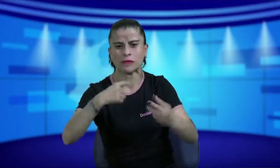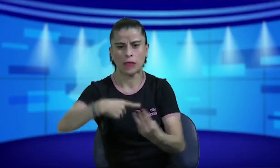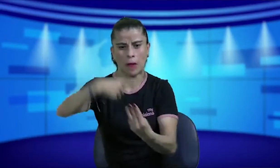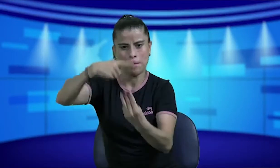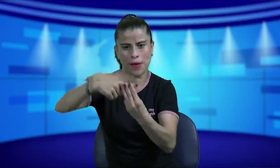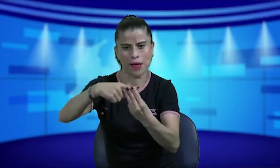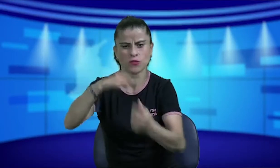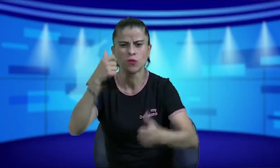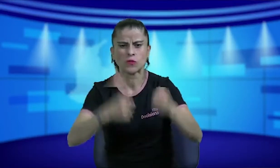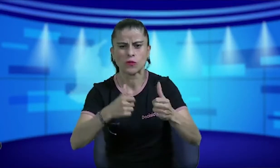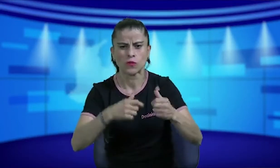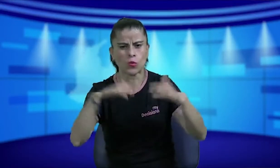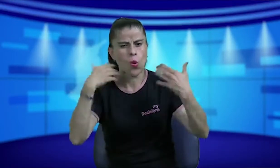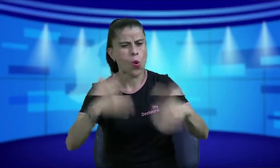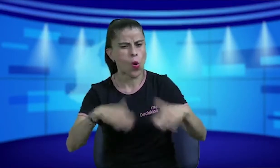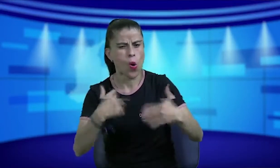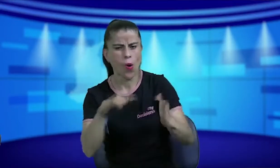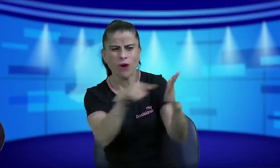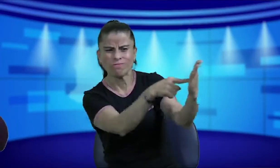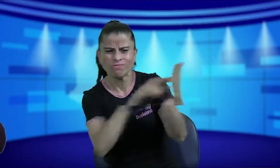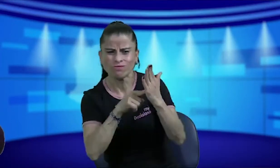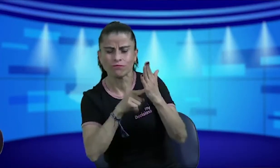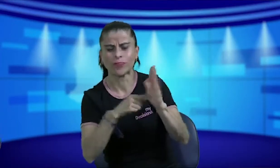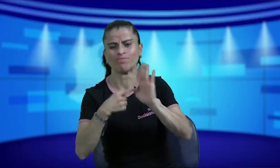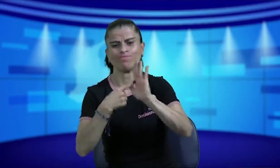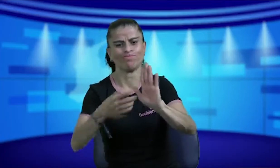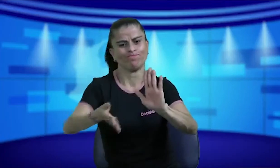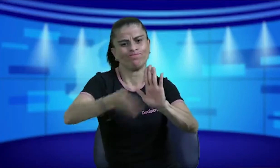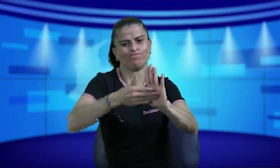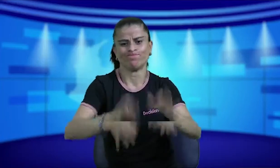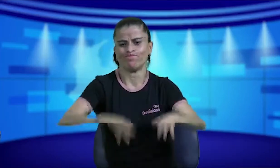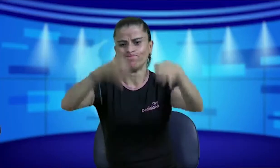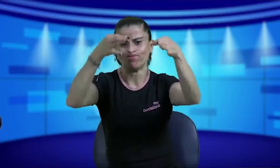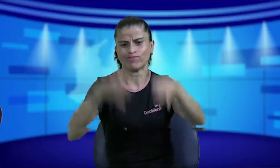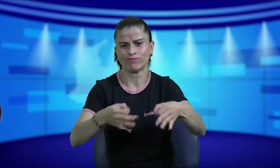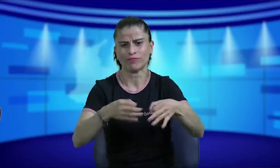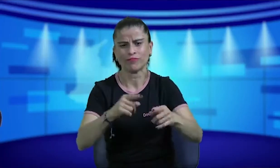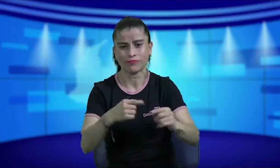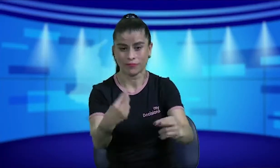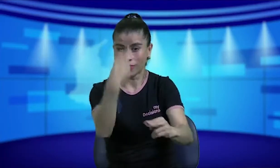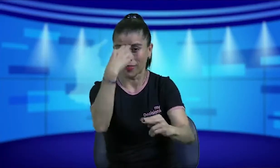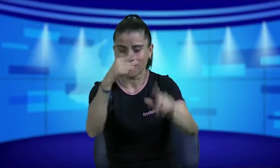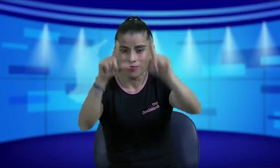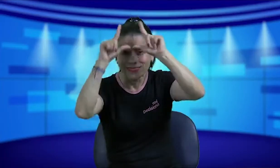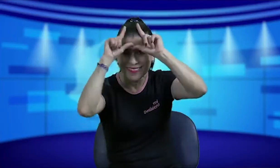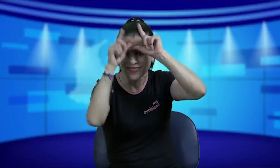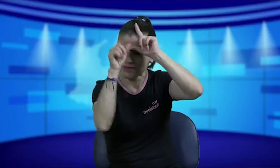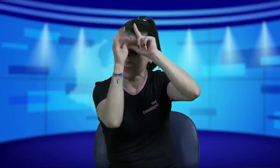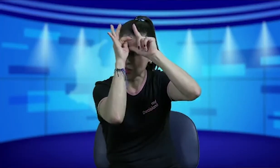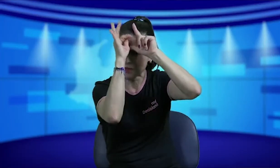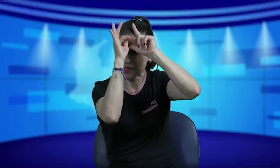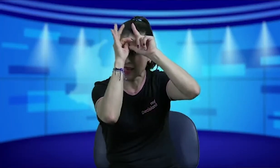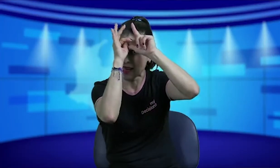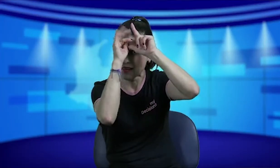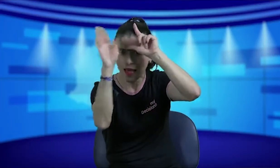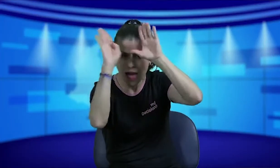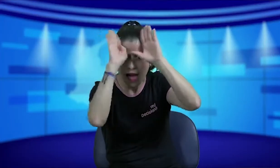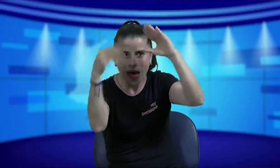para la licencia de conducción nos mostraron pues ciertos argumentos y cómo debería ser y pues tenían un enfoque